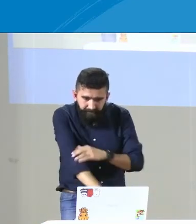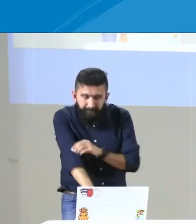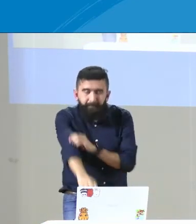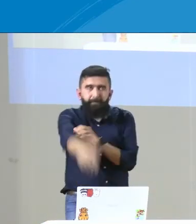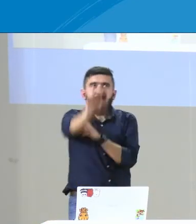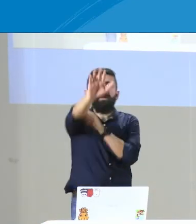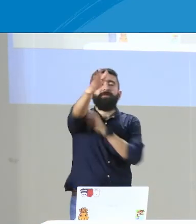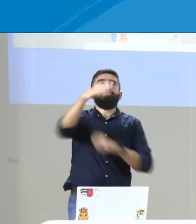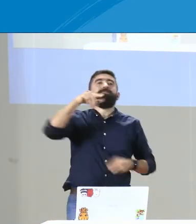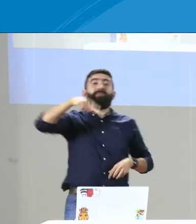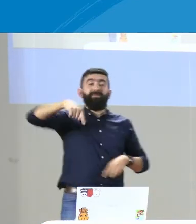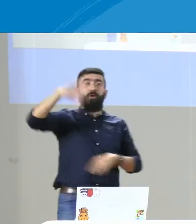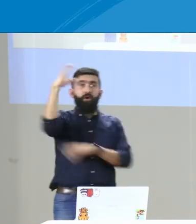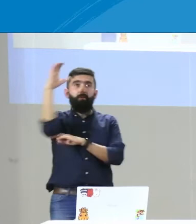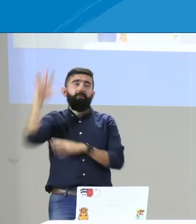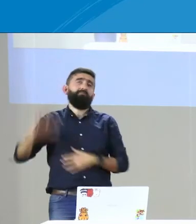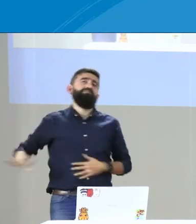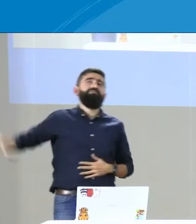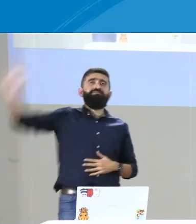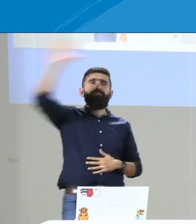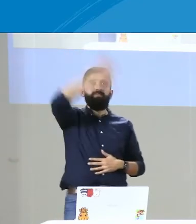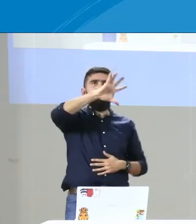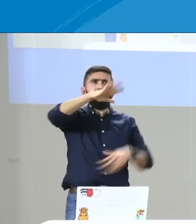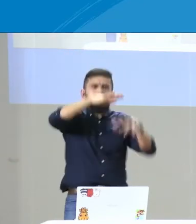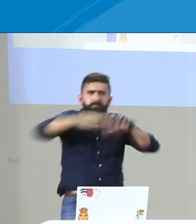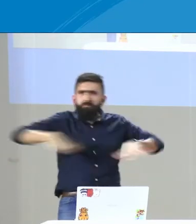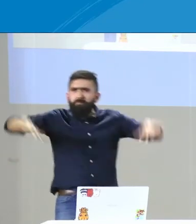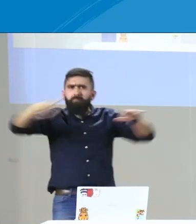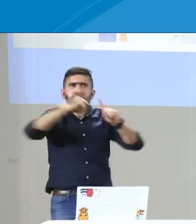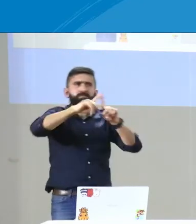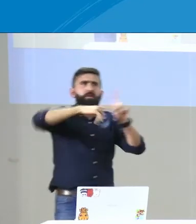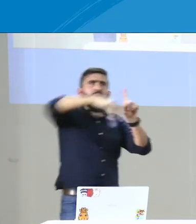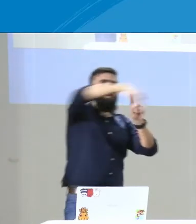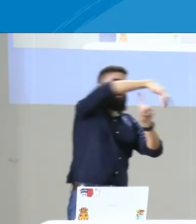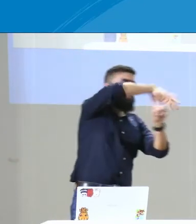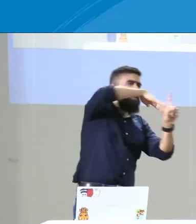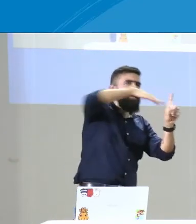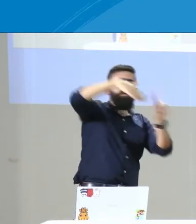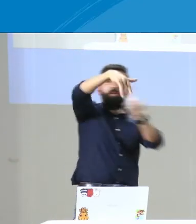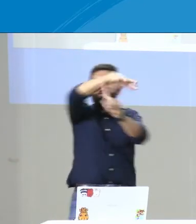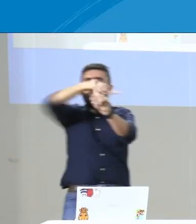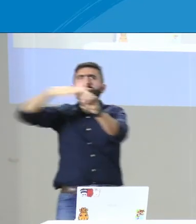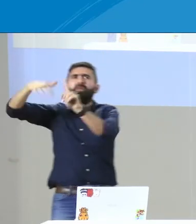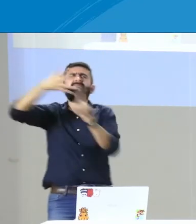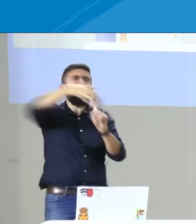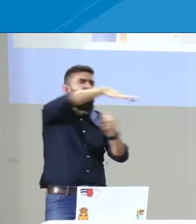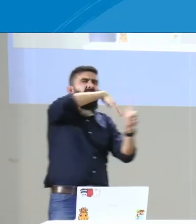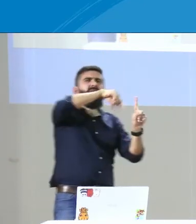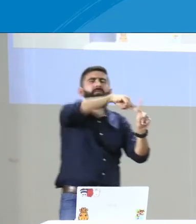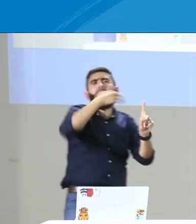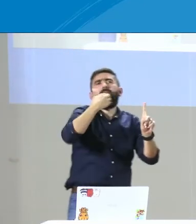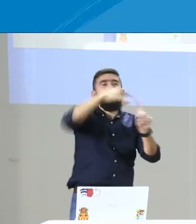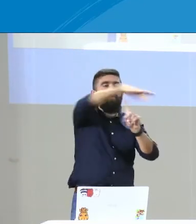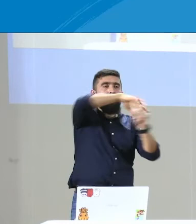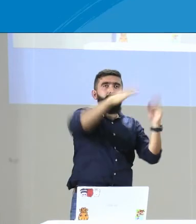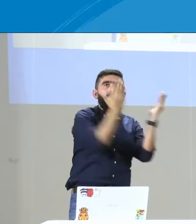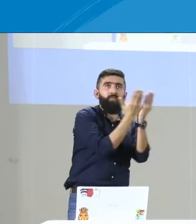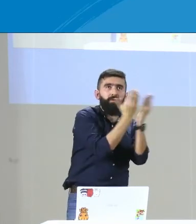El segundo, es que en Colombia realmente, digamos que no hay